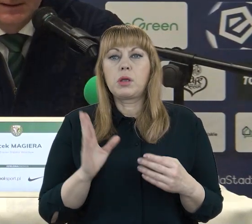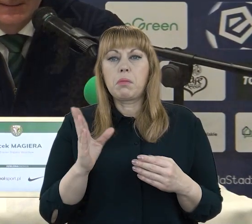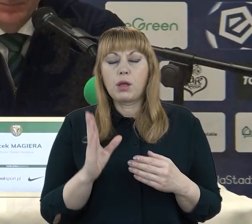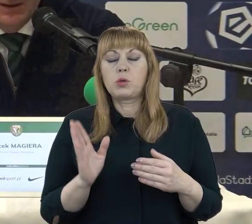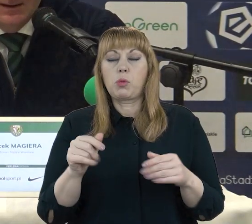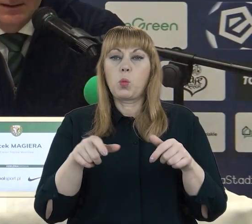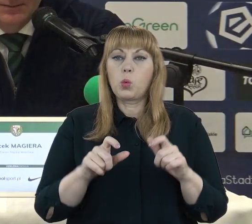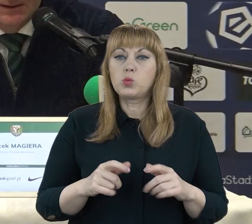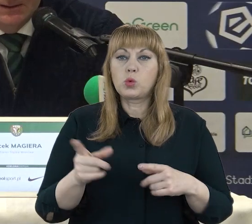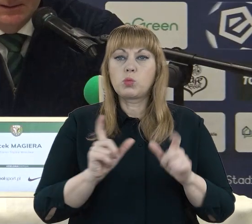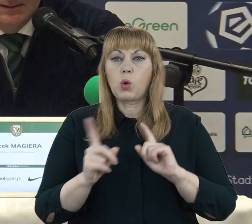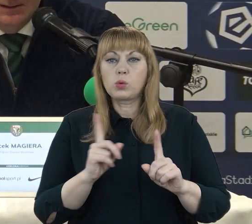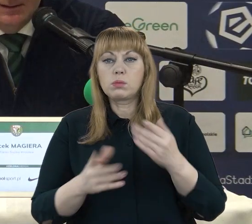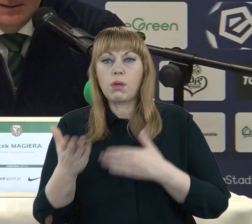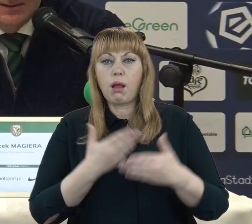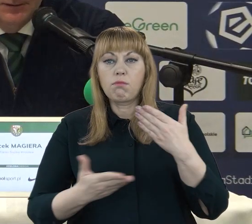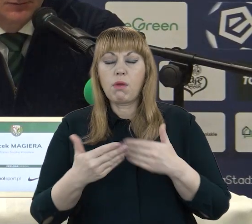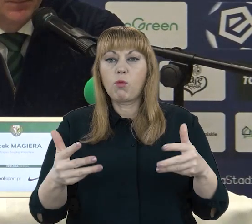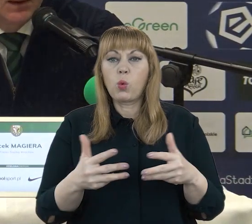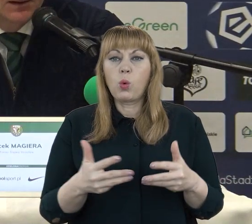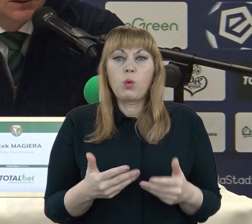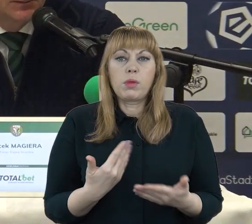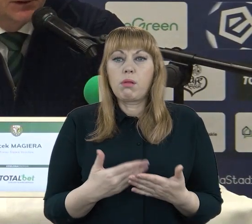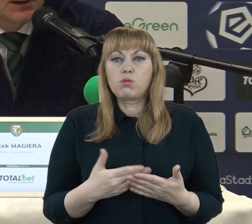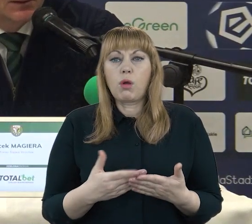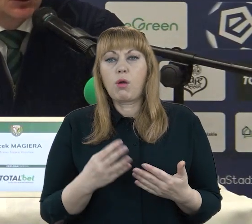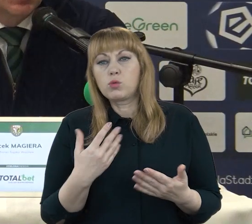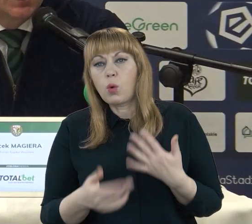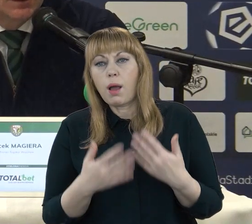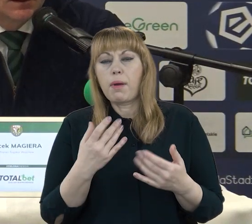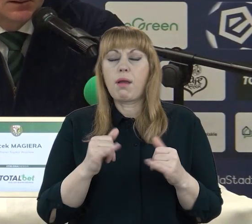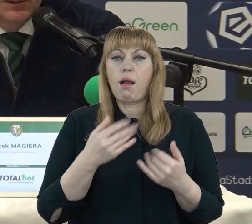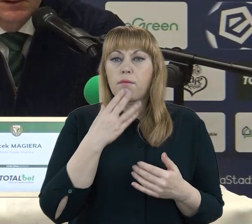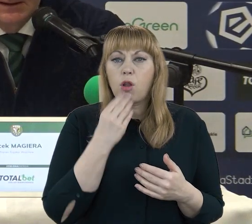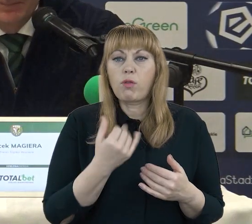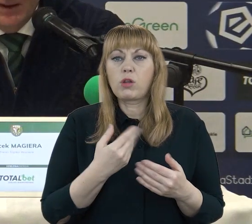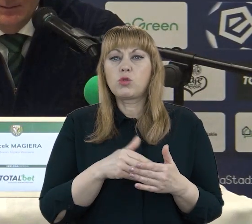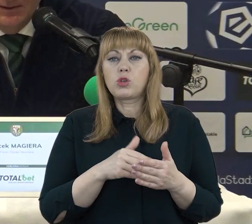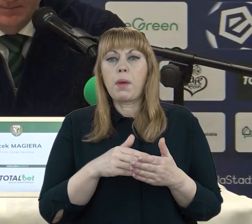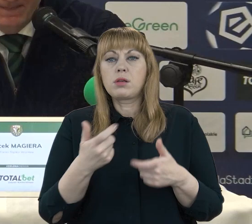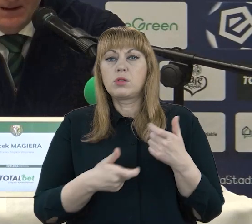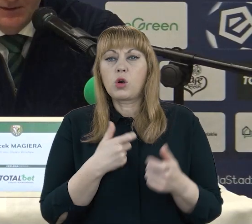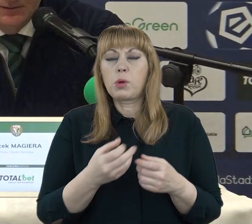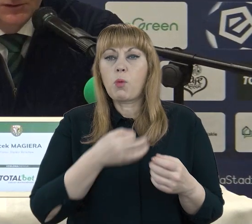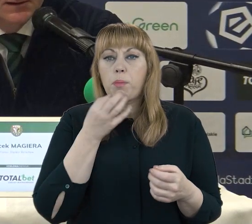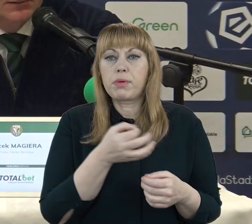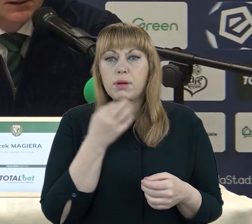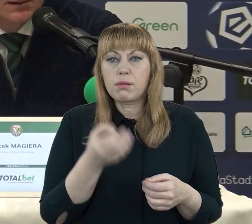na temat stanu, jaki dzisiaj posiadamy, co trzeba dalej zrobić, aby ta drużynna cały czas